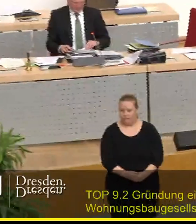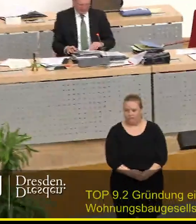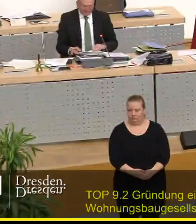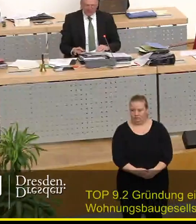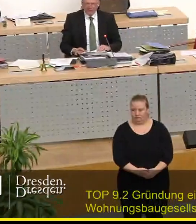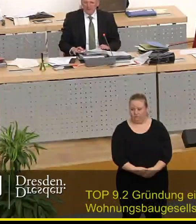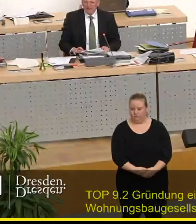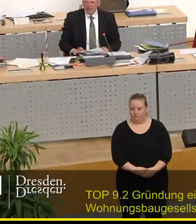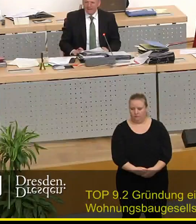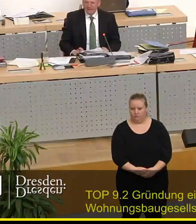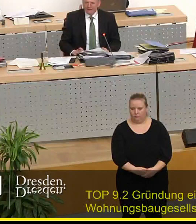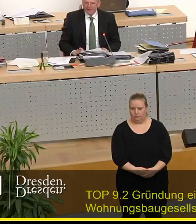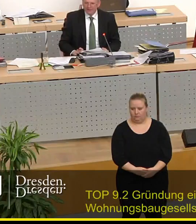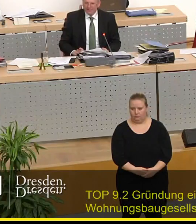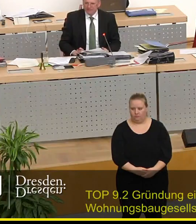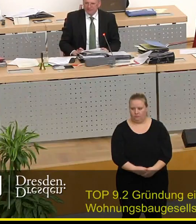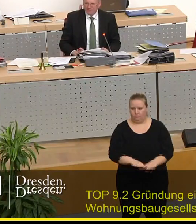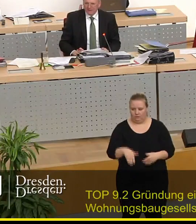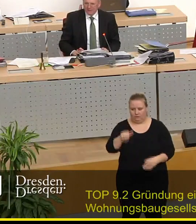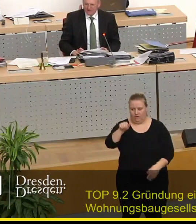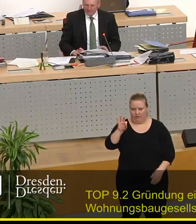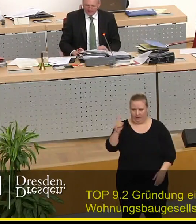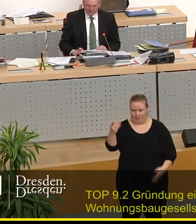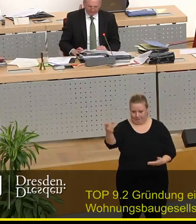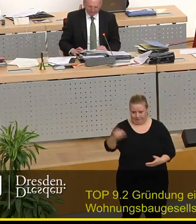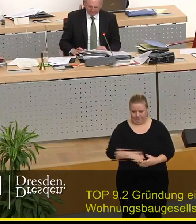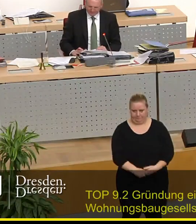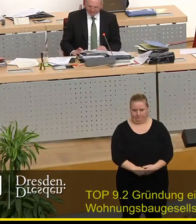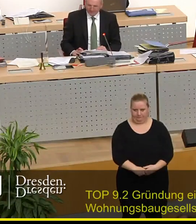Vielen Dank. AfD-Fraktion, Herr Urban.